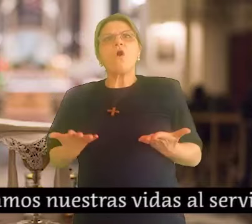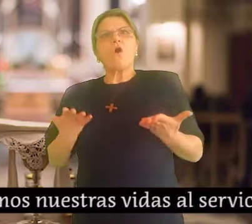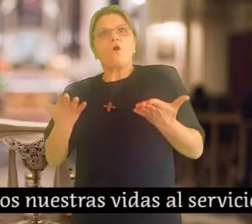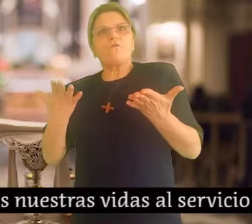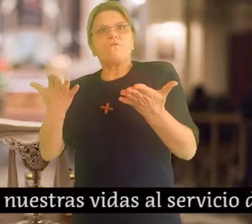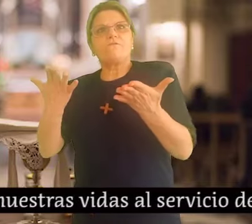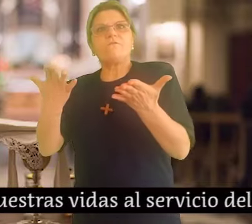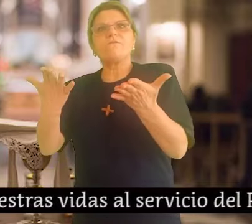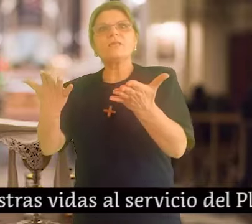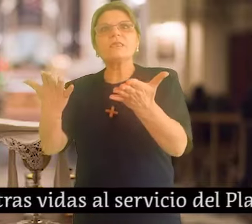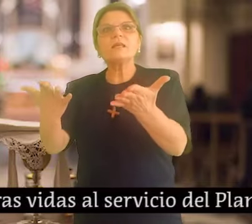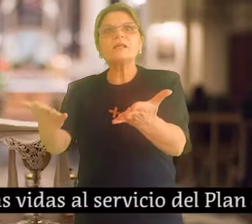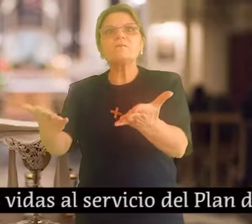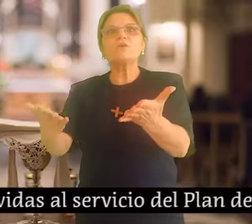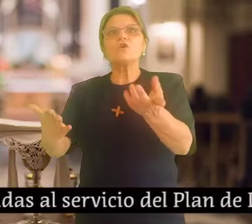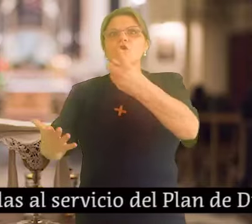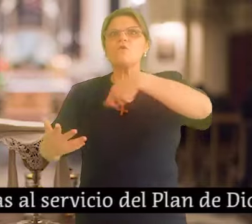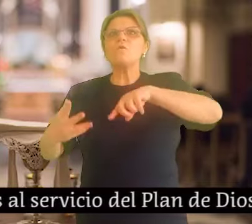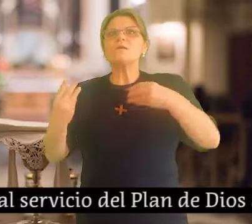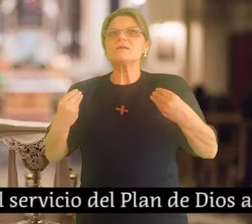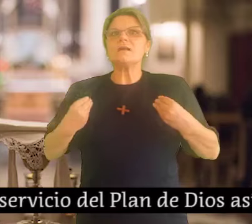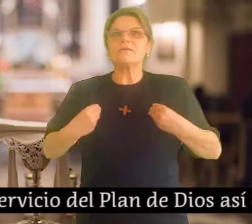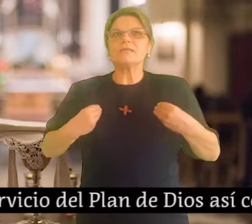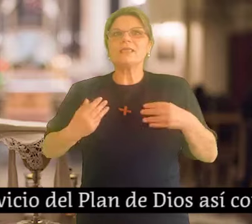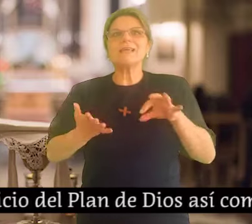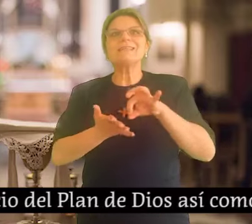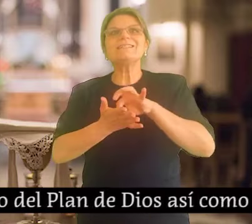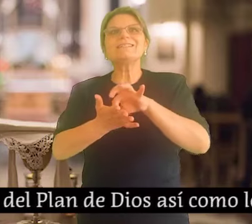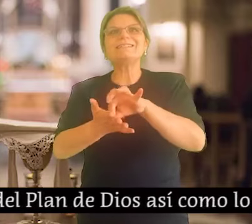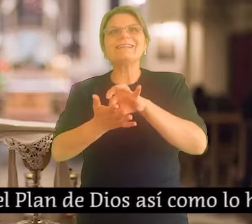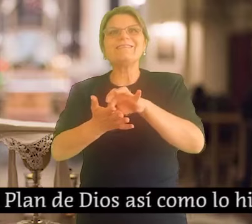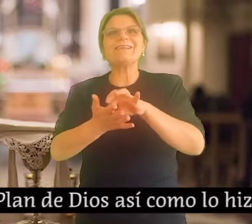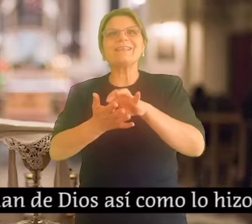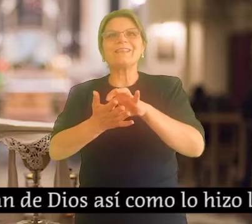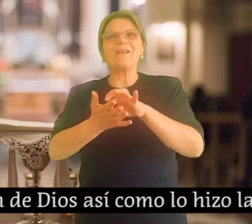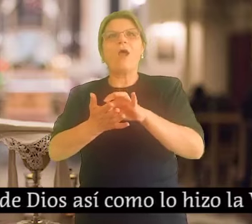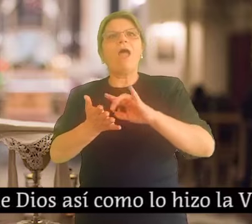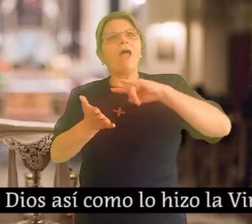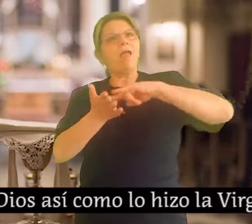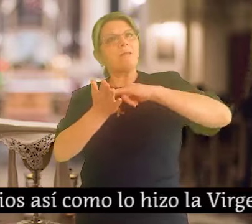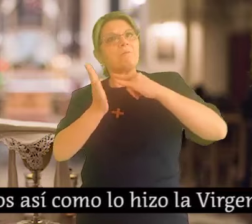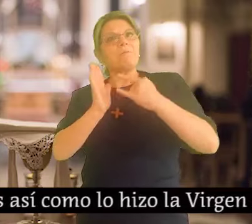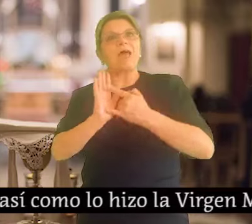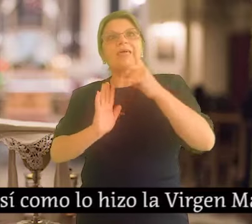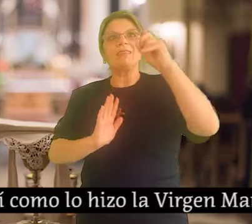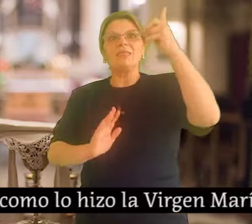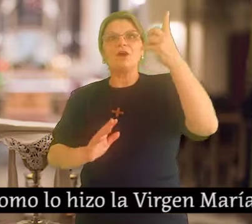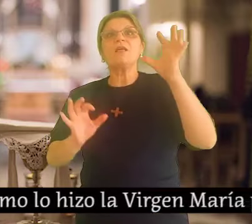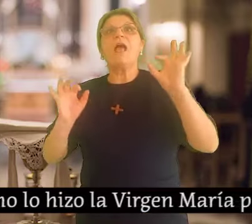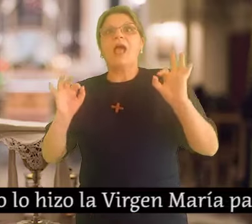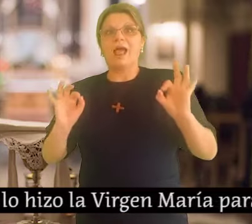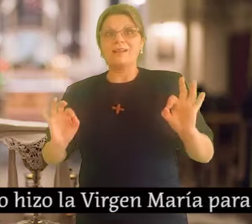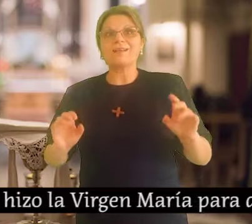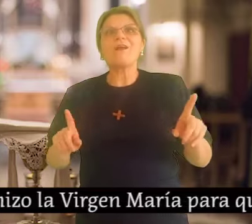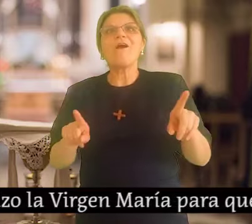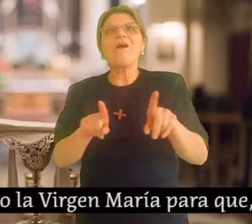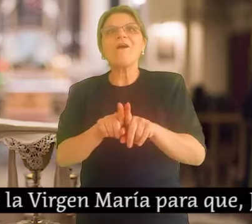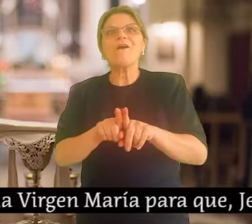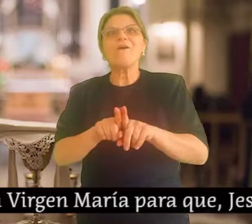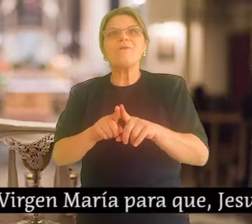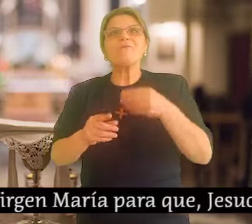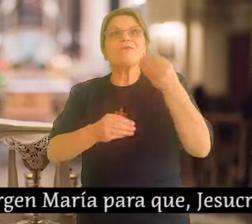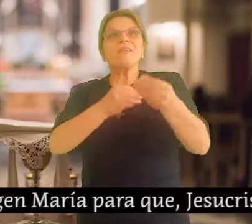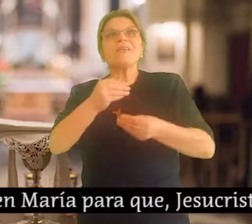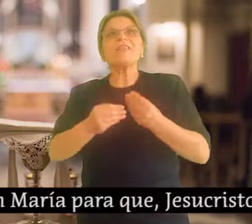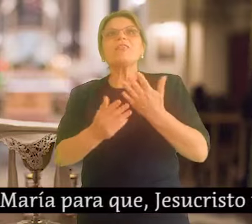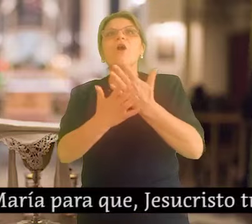Junto con el pan y el vino, ofrezcamos nuestras vidas al servicio del plan de Dios, Así como lo hizo la Vir